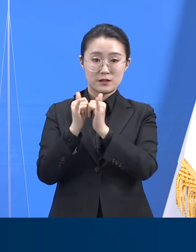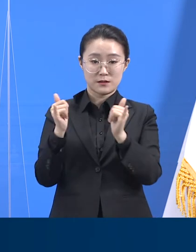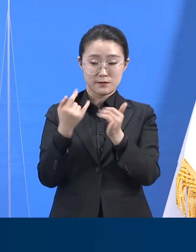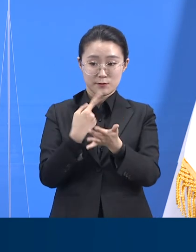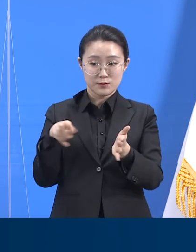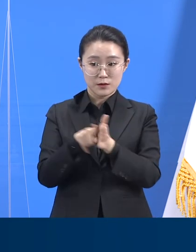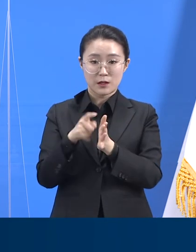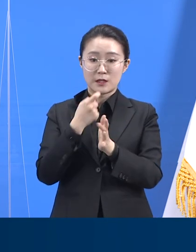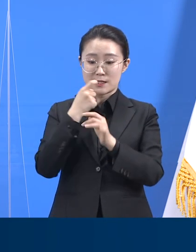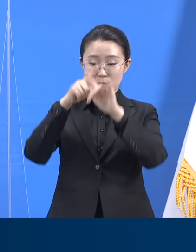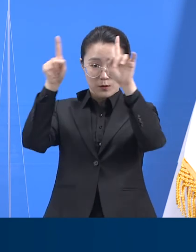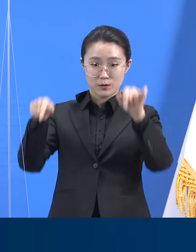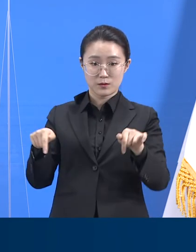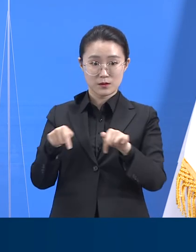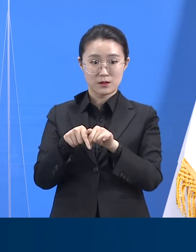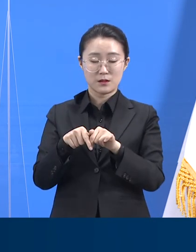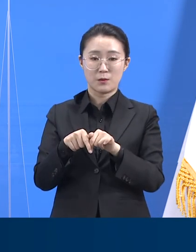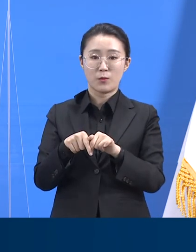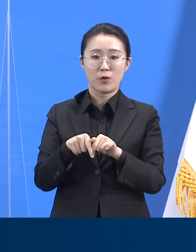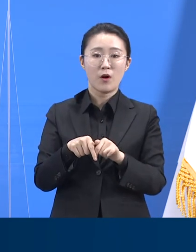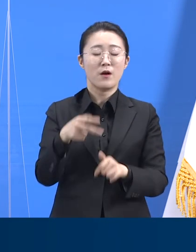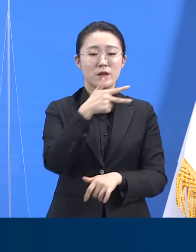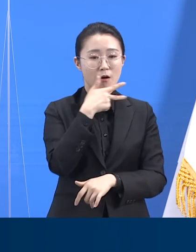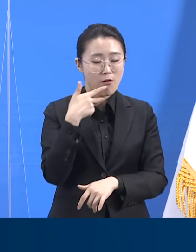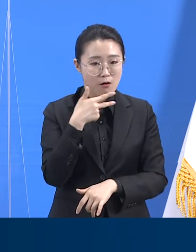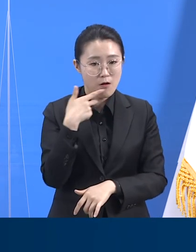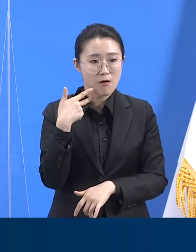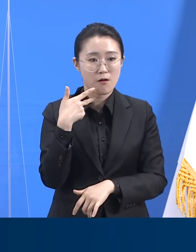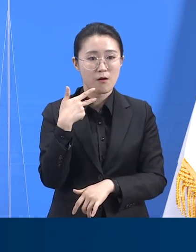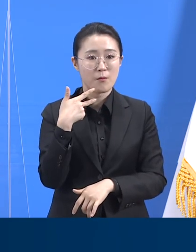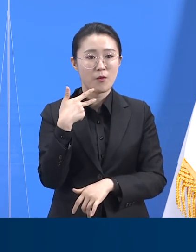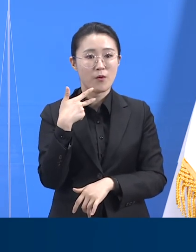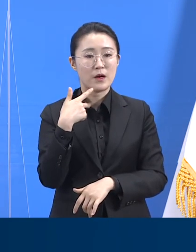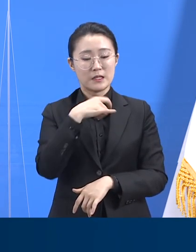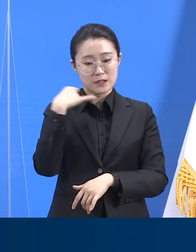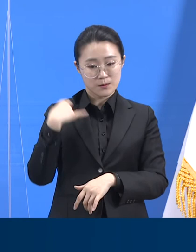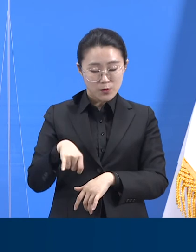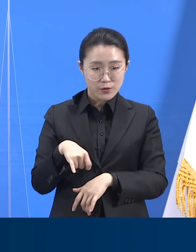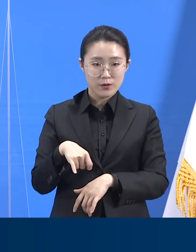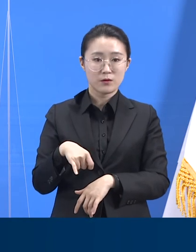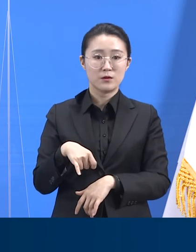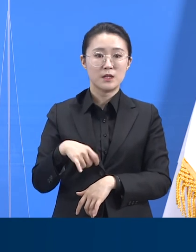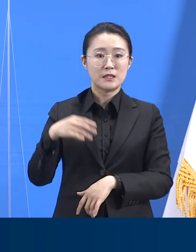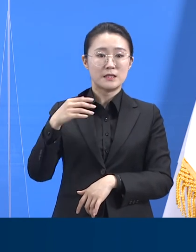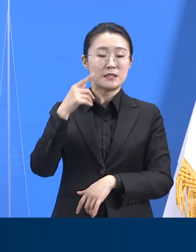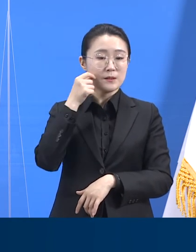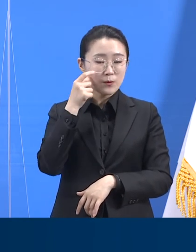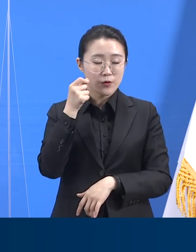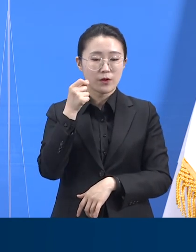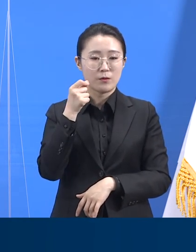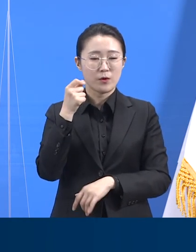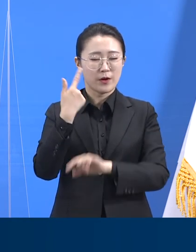베트남어 등 다양한 언어로 제작되어 외국인들에 대한 전달 효과를 높일 계획입니다.